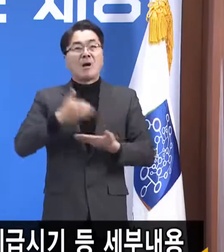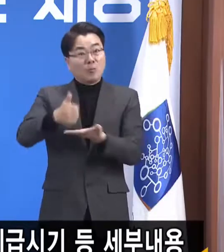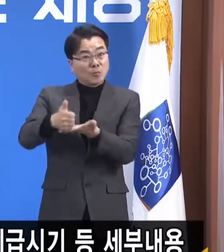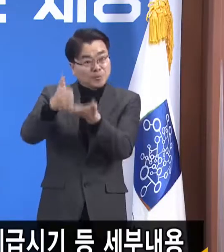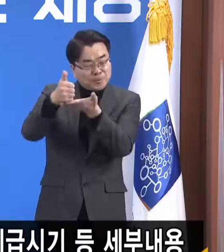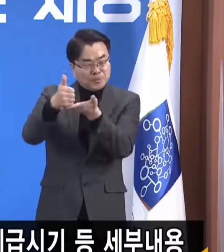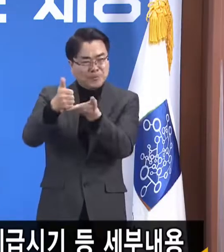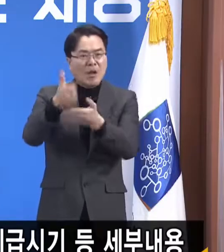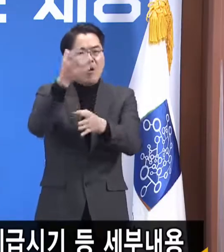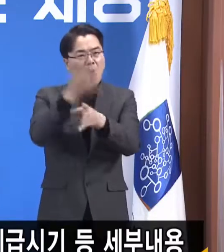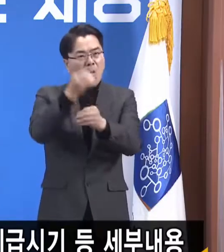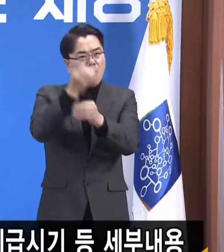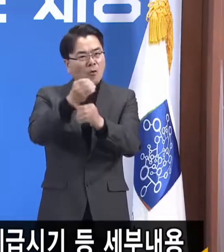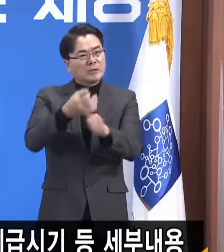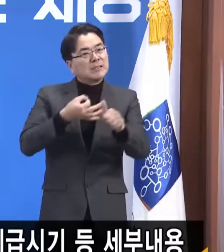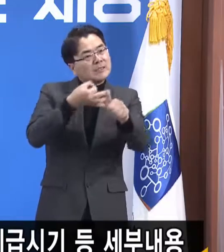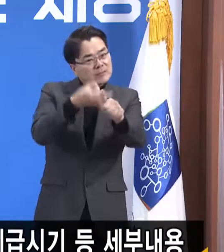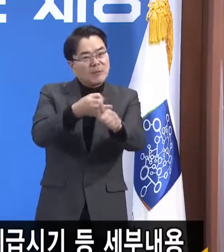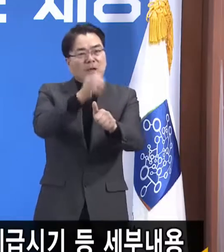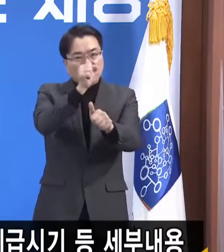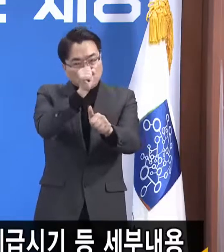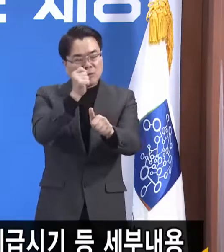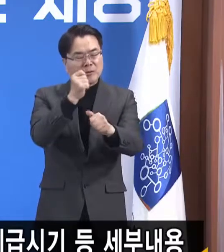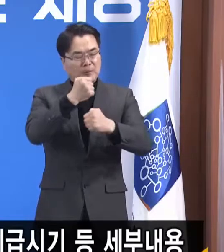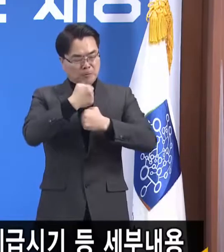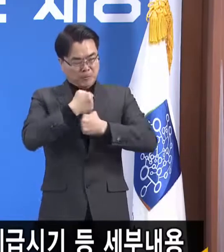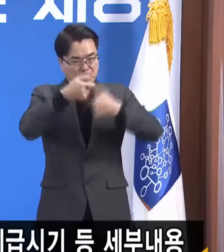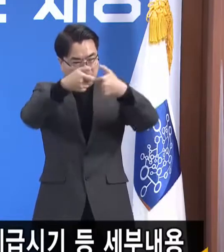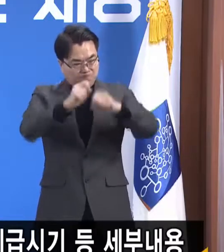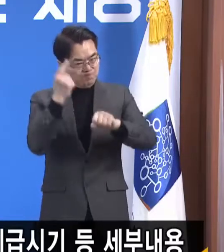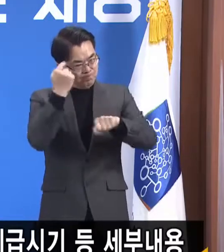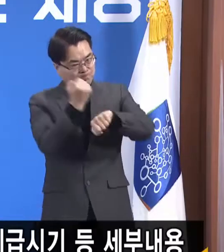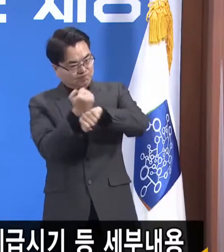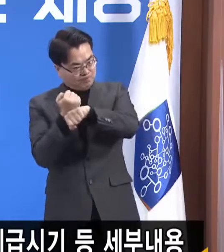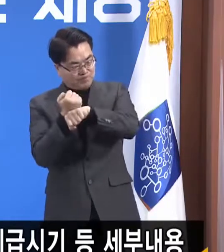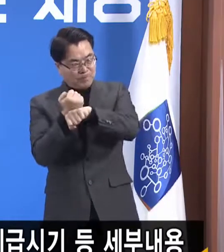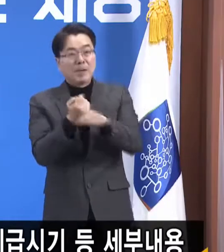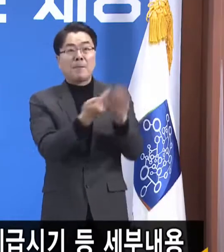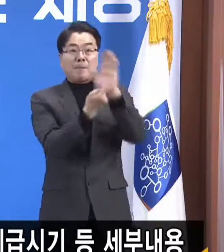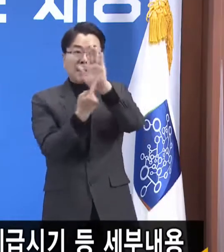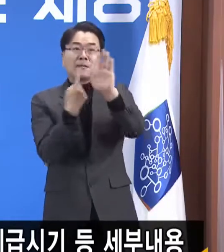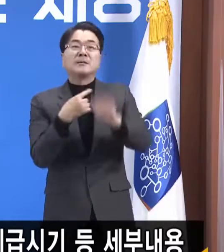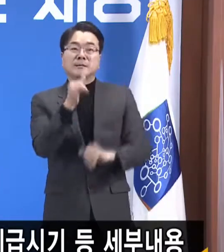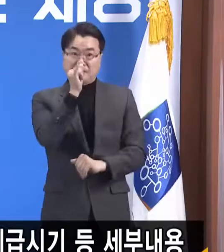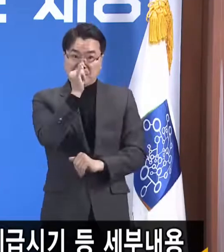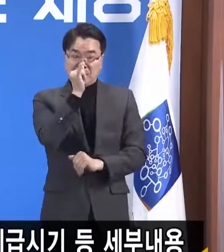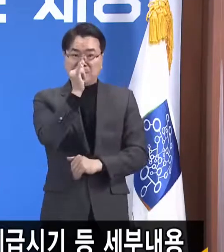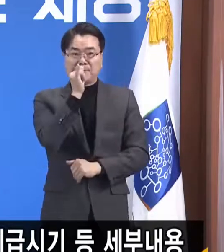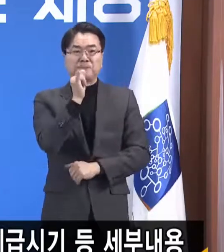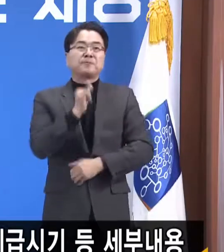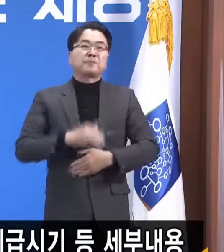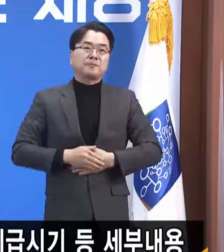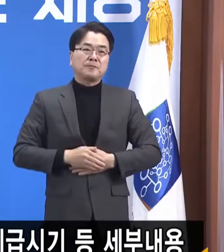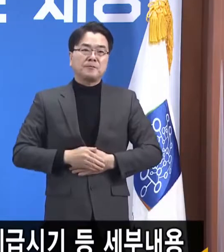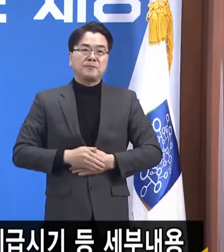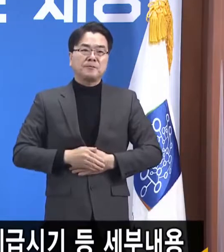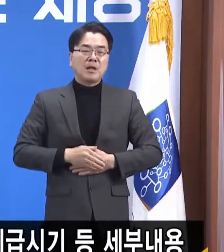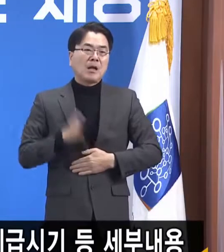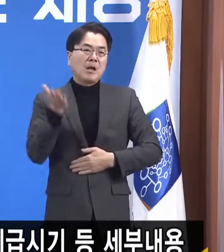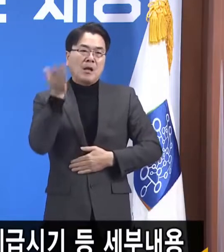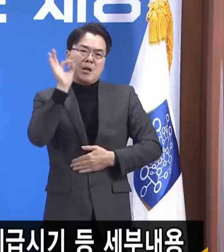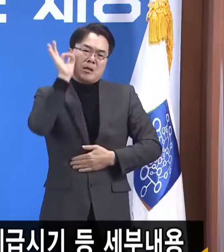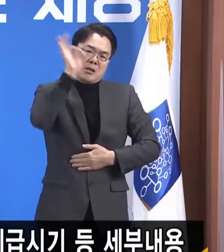지급시점을 신중하게 검토하겠다고 밝힌 바가 있습니다. 당의 요청 이후 열흘 동안